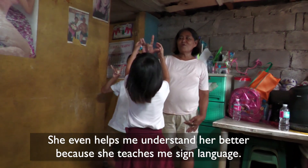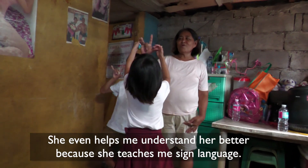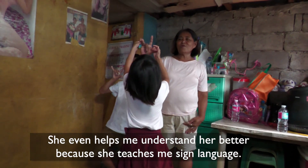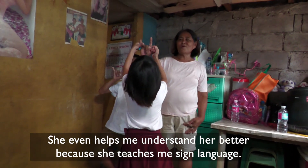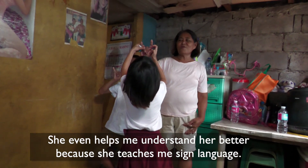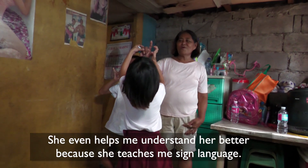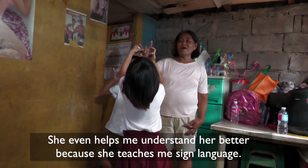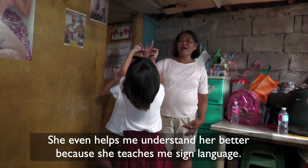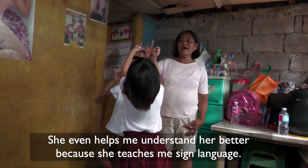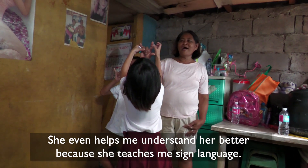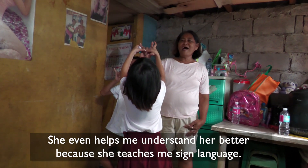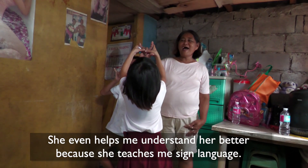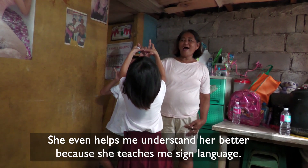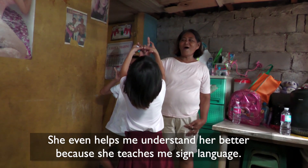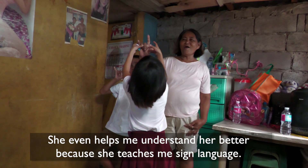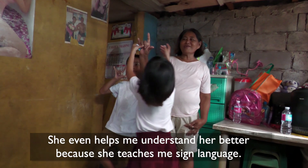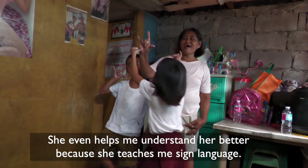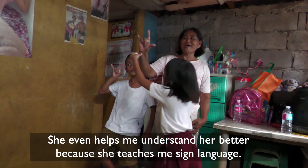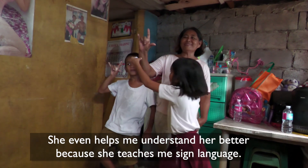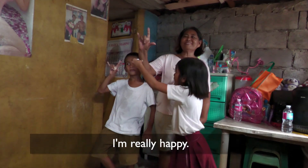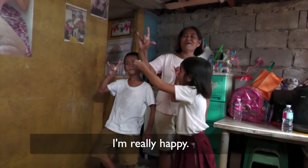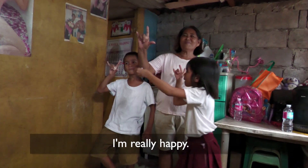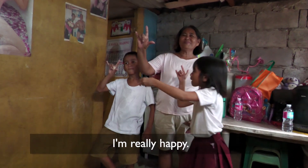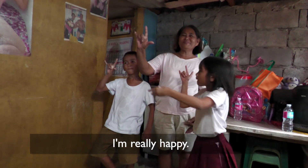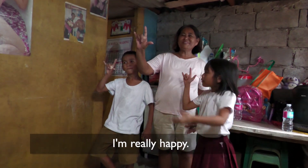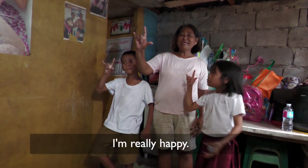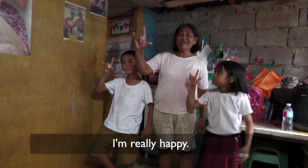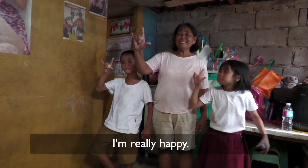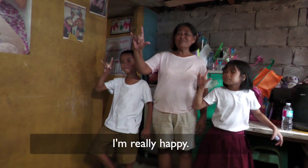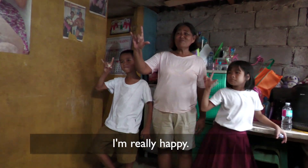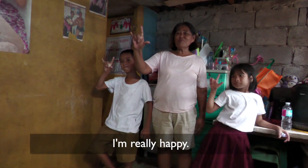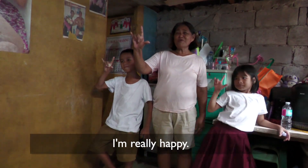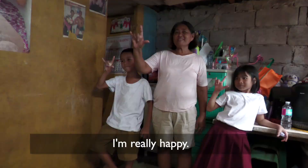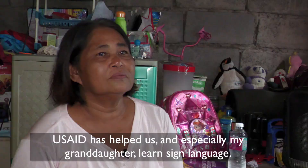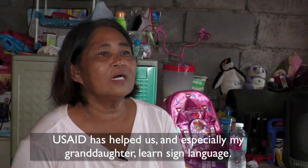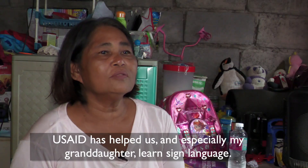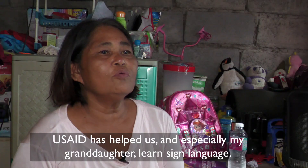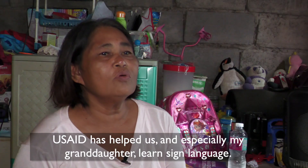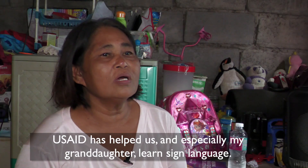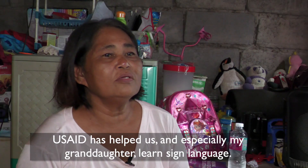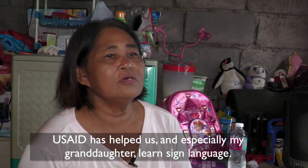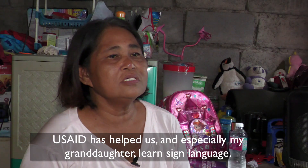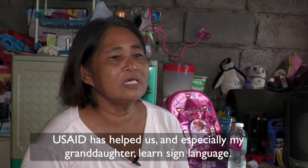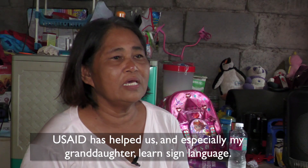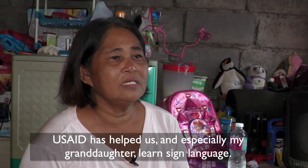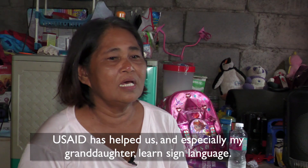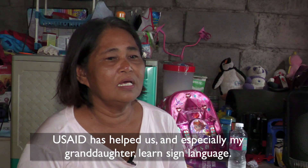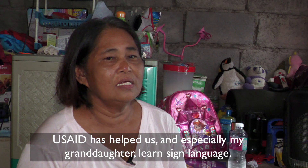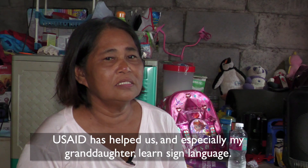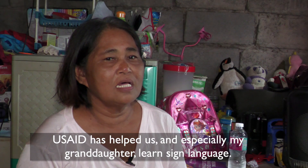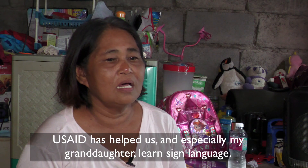sign-sign niya. Kaya natutuwa ko. Nakatulung ang USA dahil sa